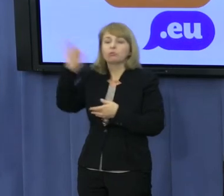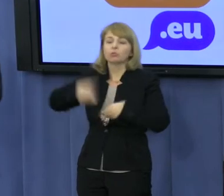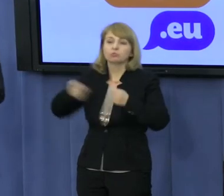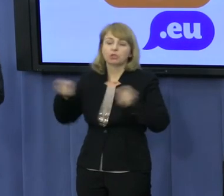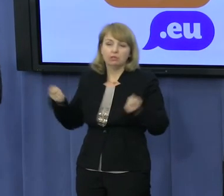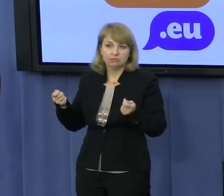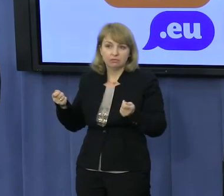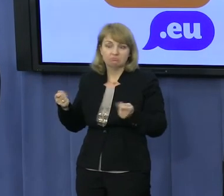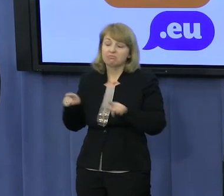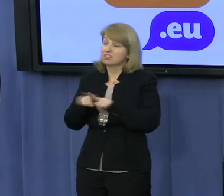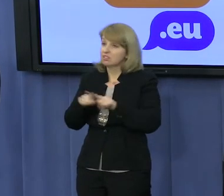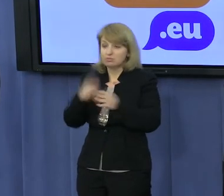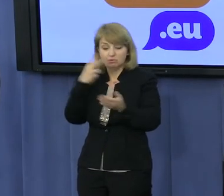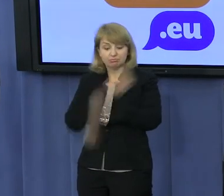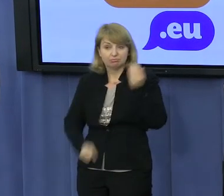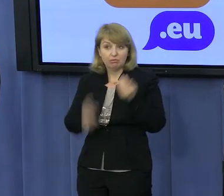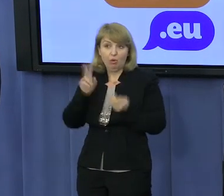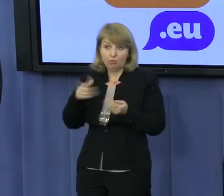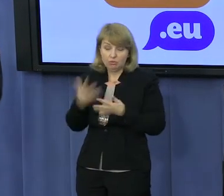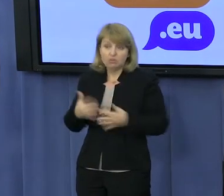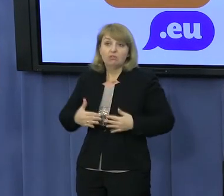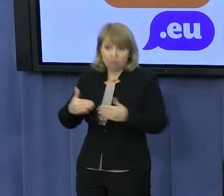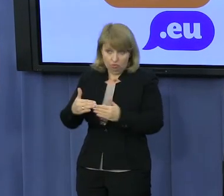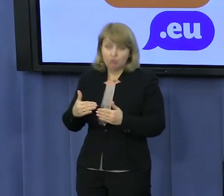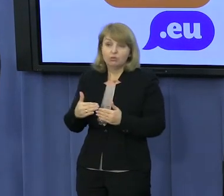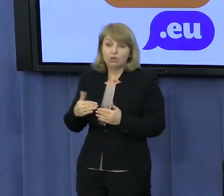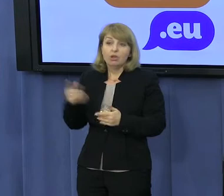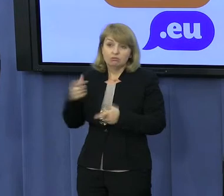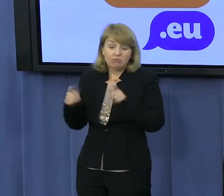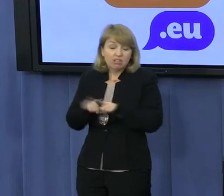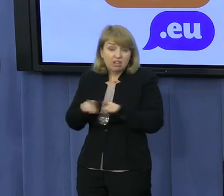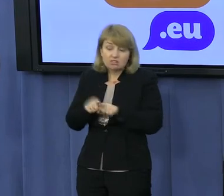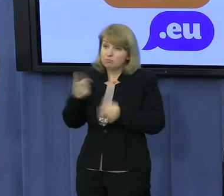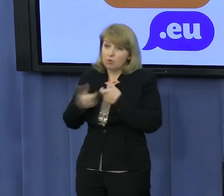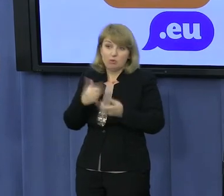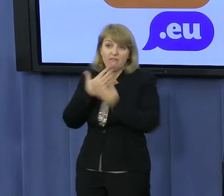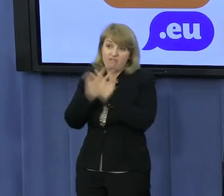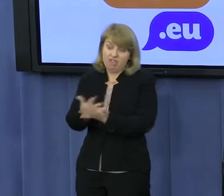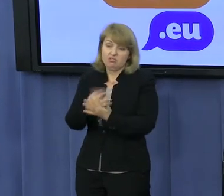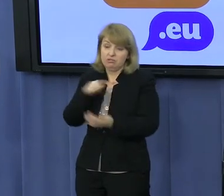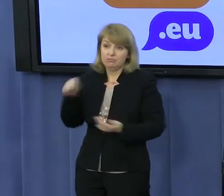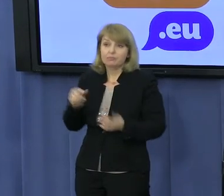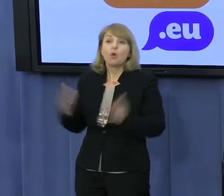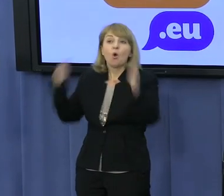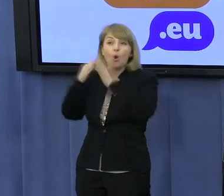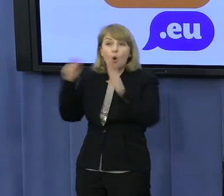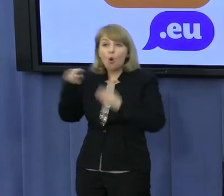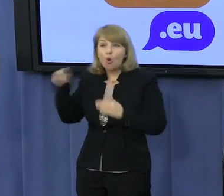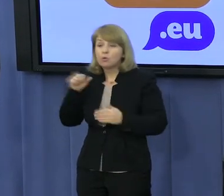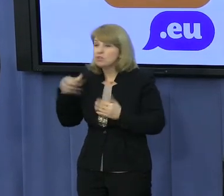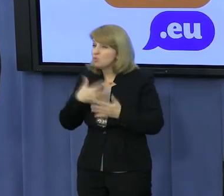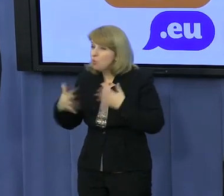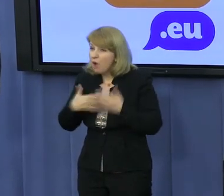przepisy, które za tą aborcję wsadzają do więzienia. I tak jest w każdej sprawie zawsze. Kościół jest słaby, ludzie się nie